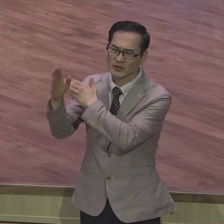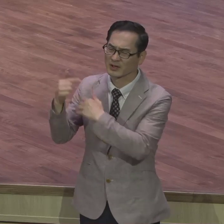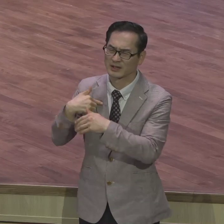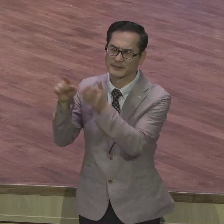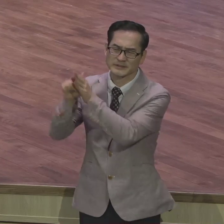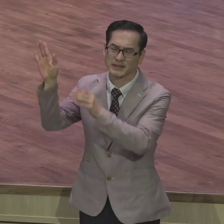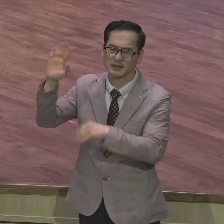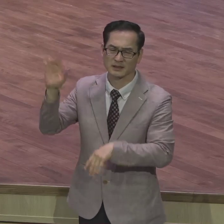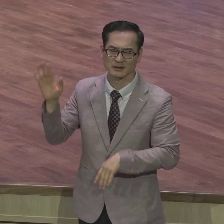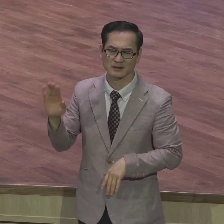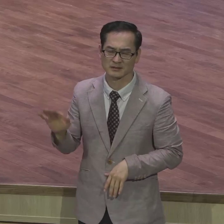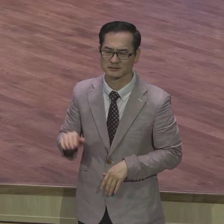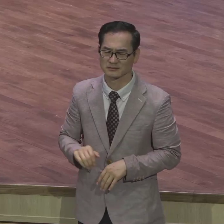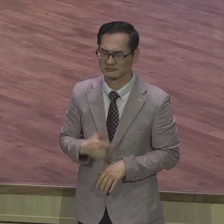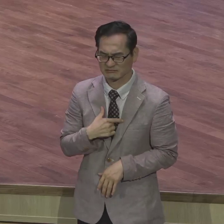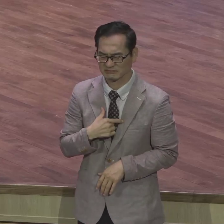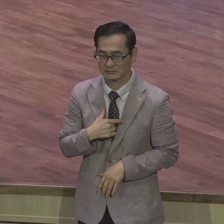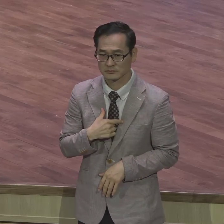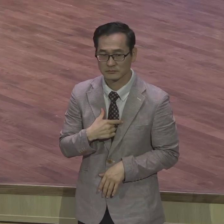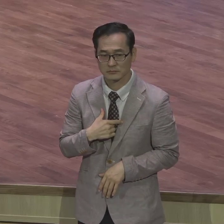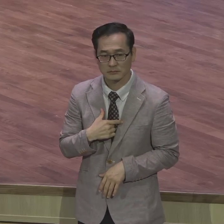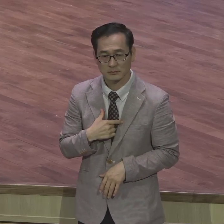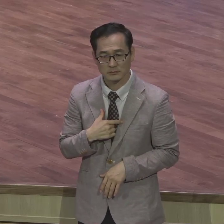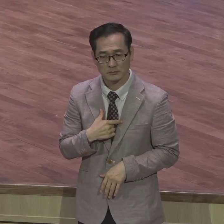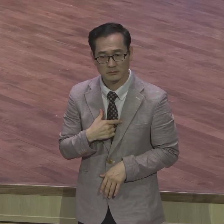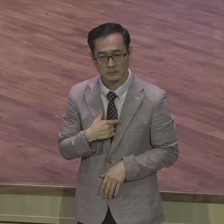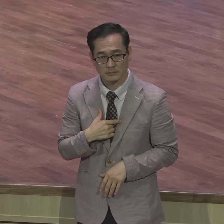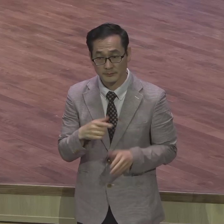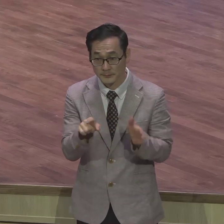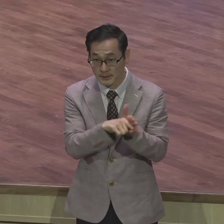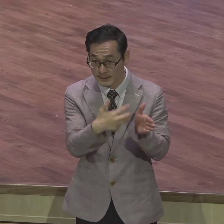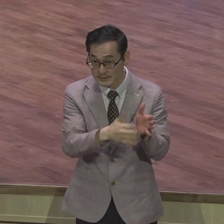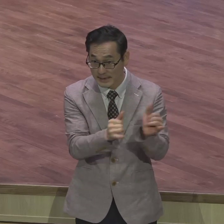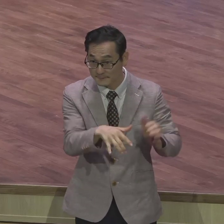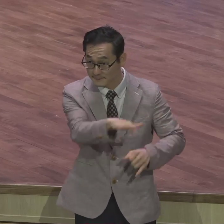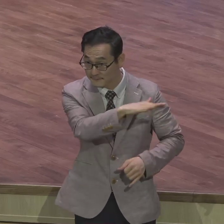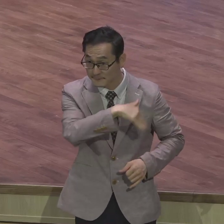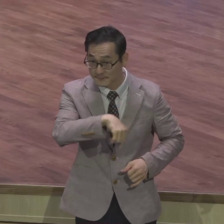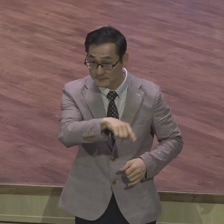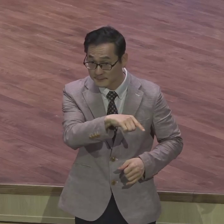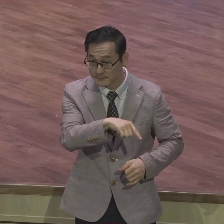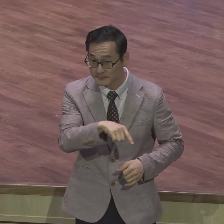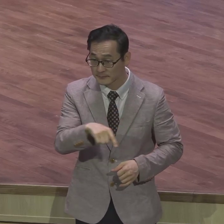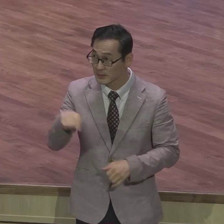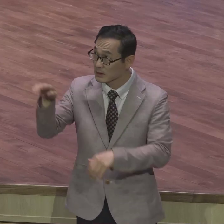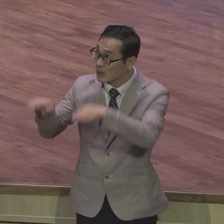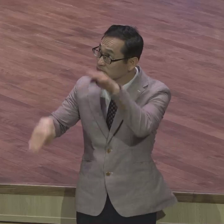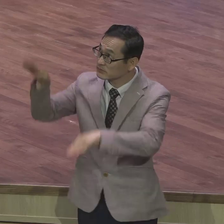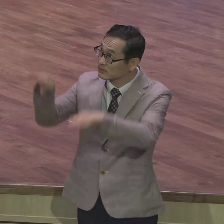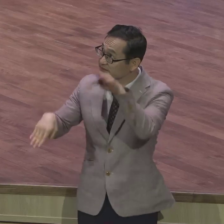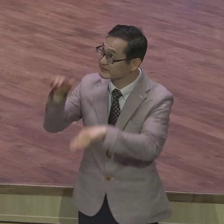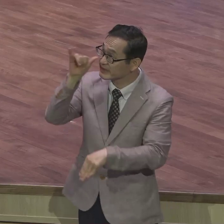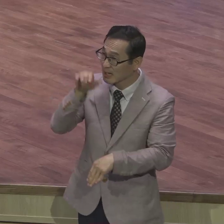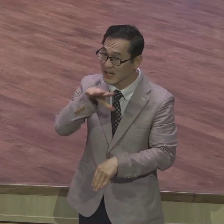불신자들 입장에서 보면 당연히 항변할 수 있는 그런 내용들입니다